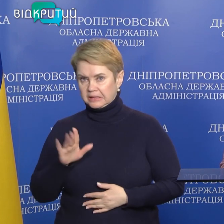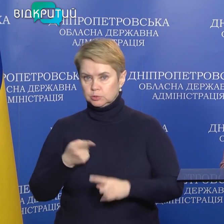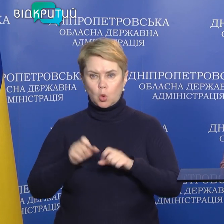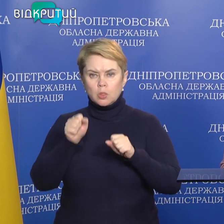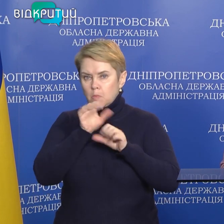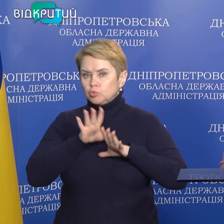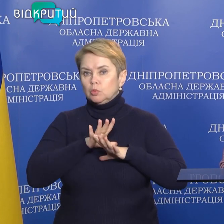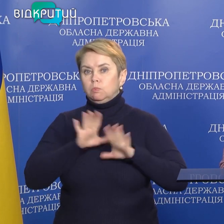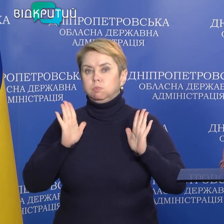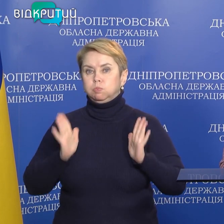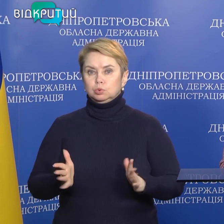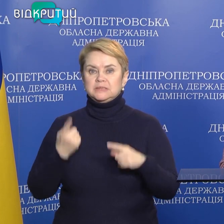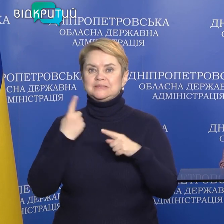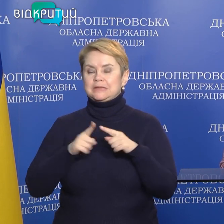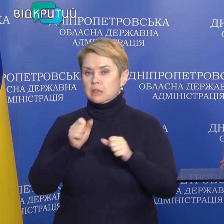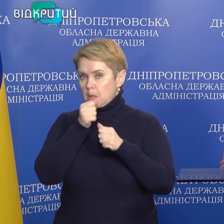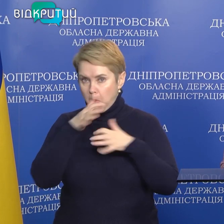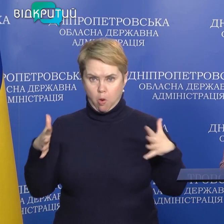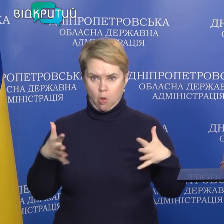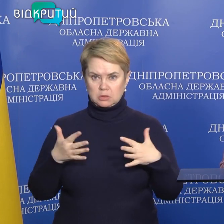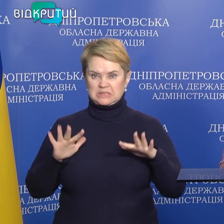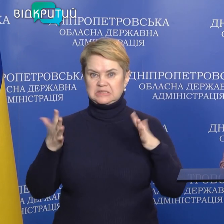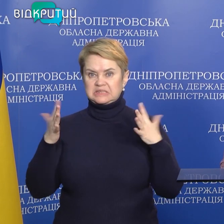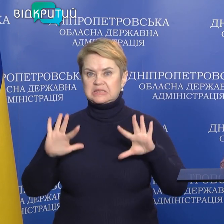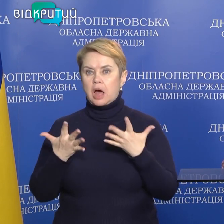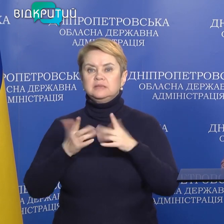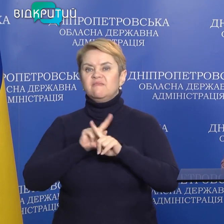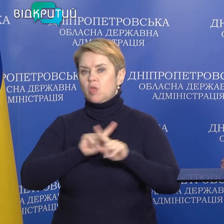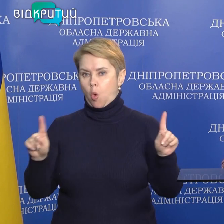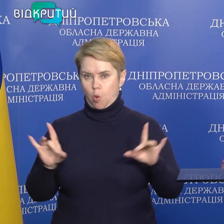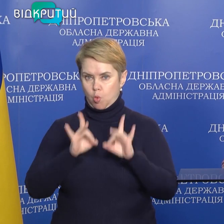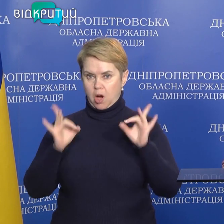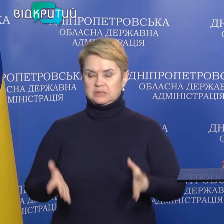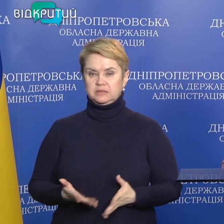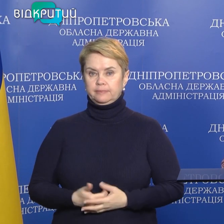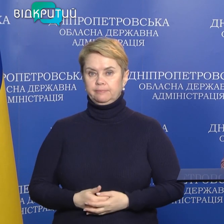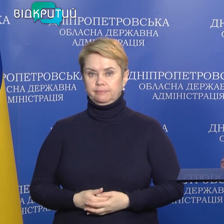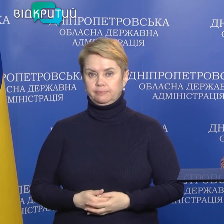не може бути. Це не могло статися ні в якому разі.